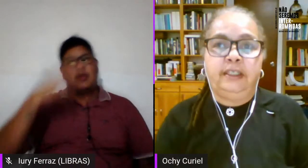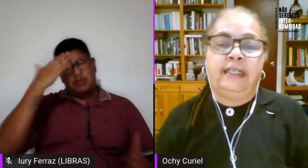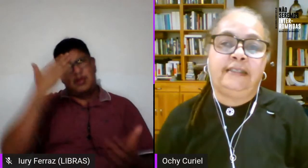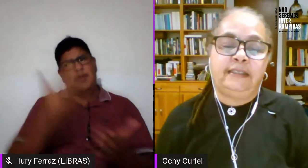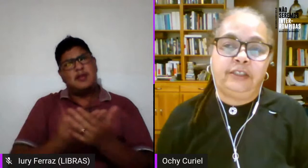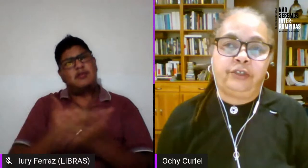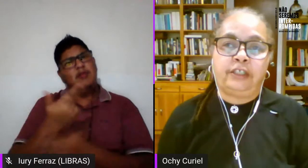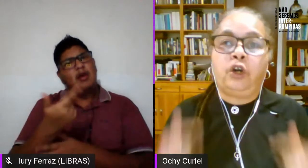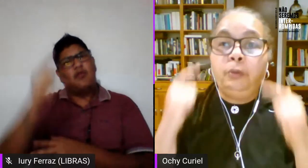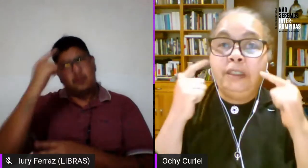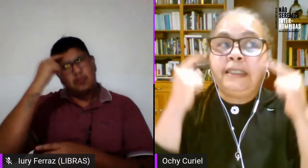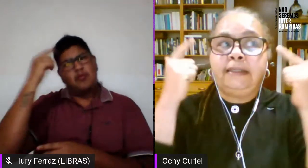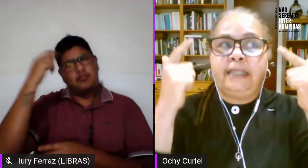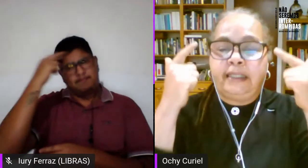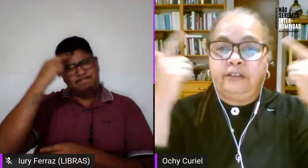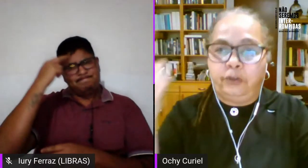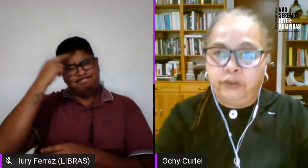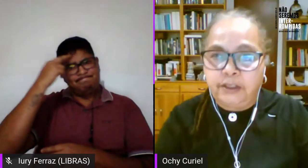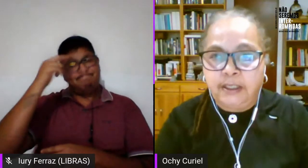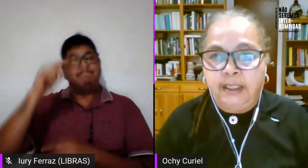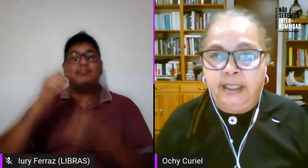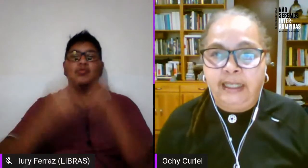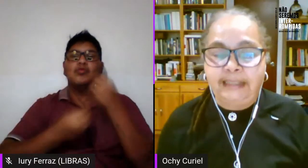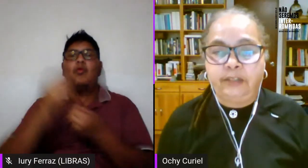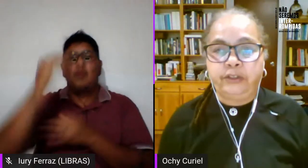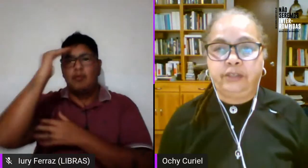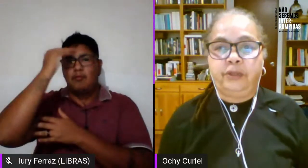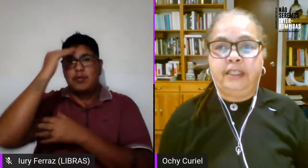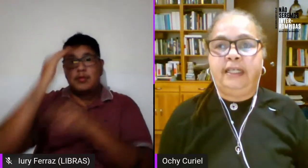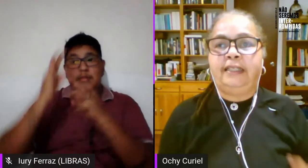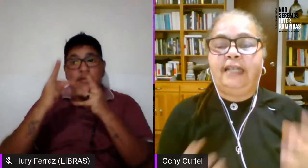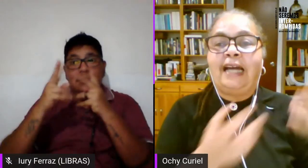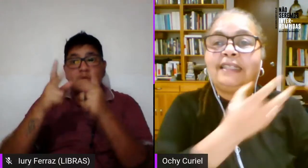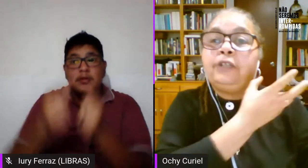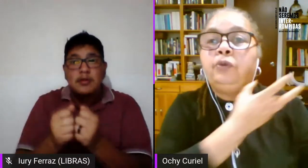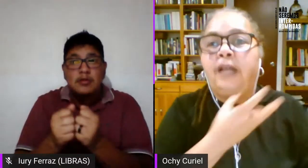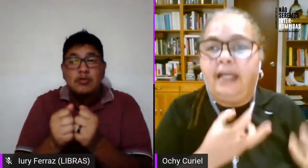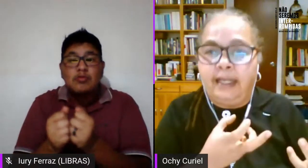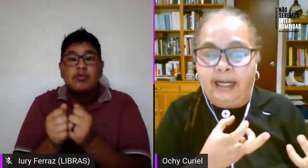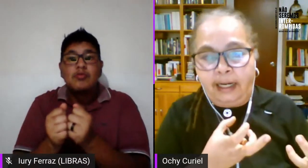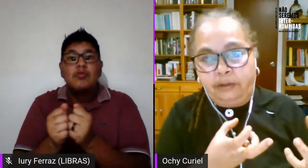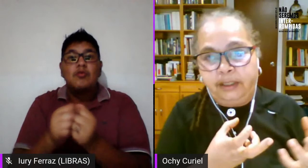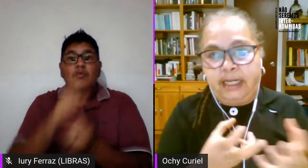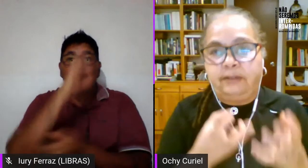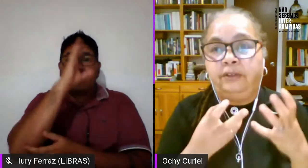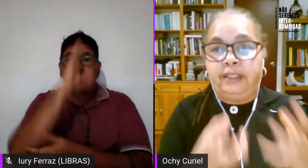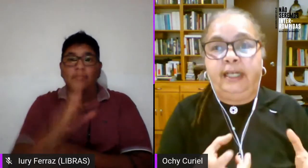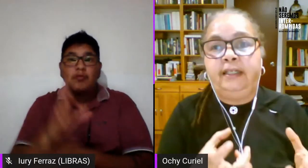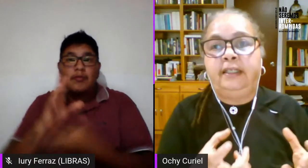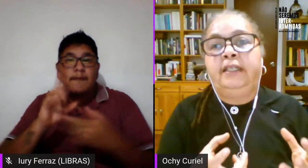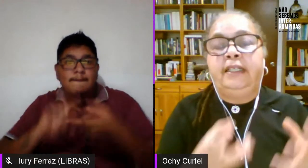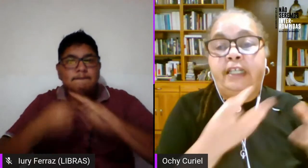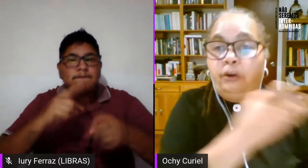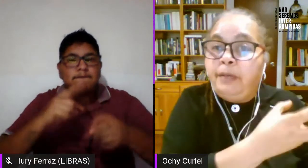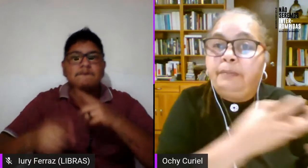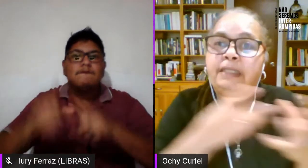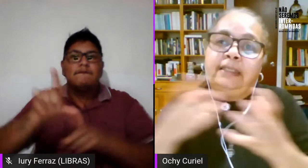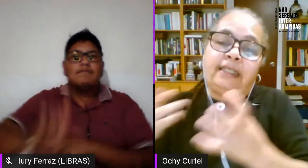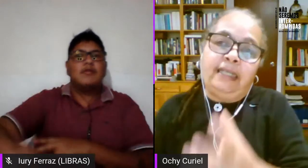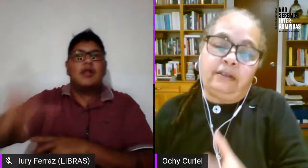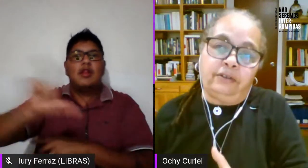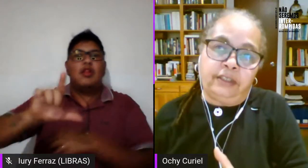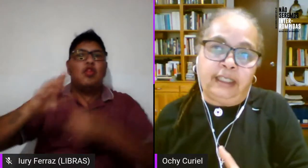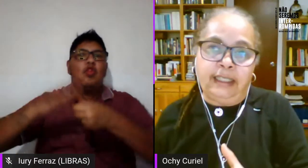inflexión en el sentido de cómo entender entonces la heterosexualidad articulada a la lógica colonial y